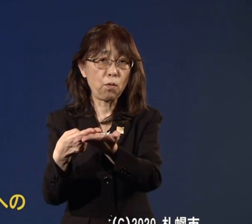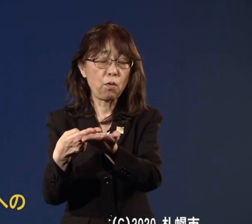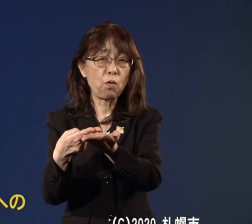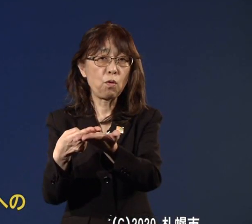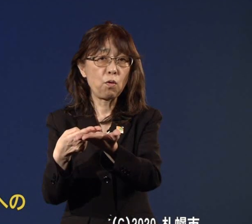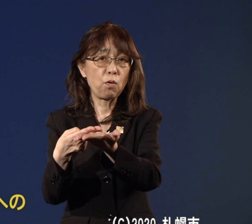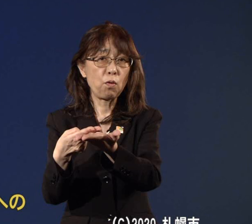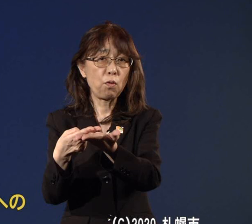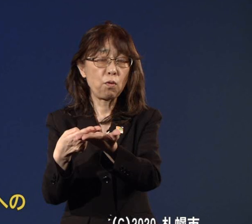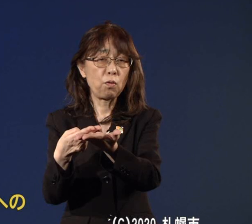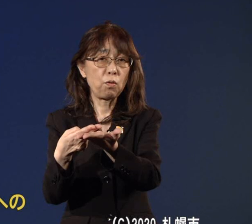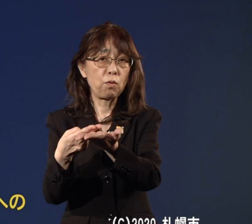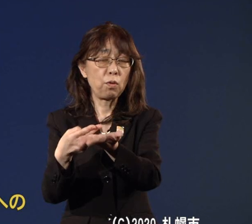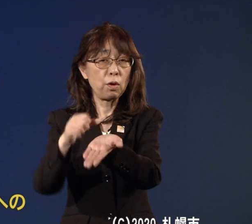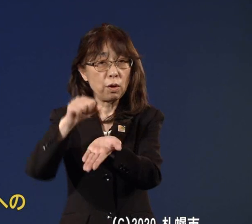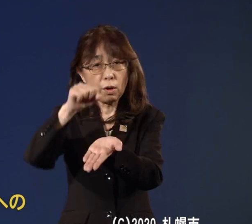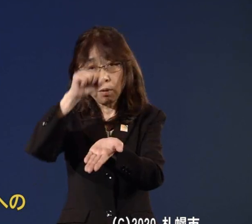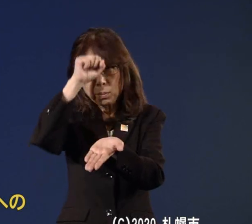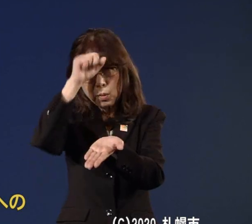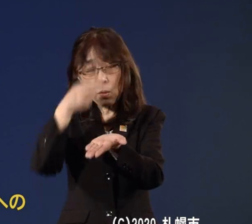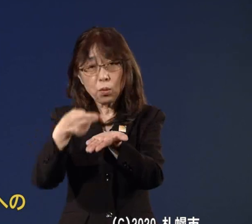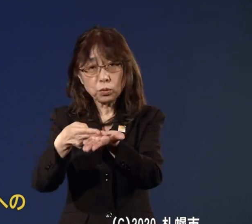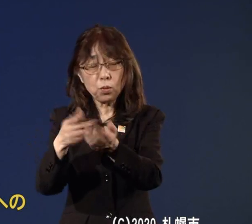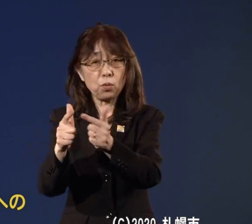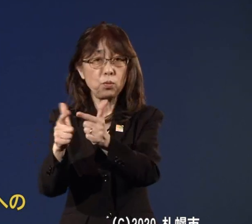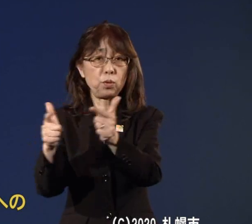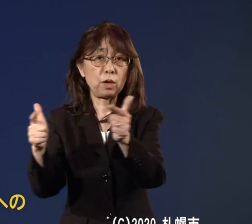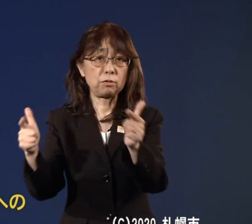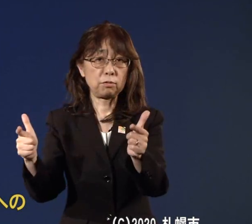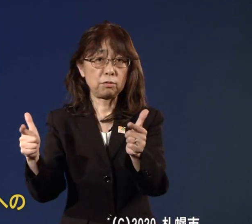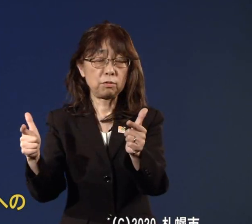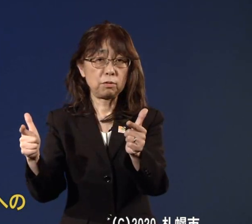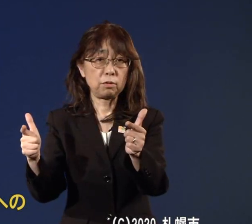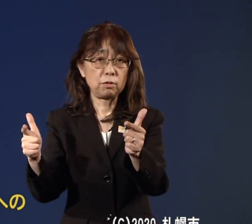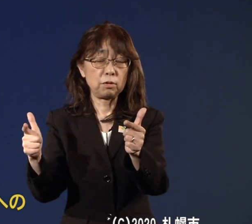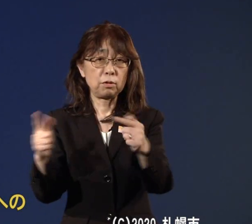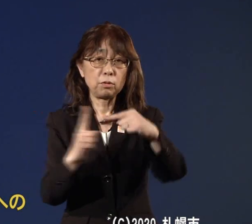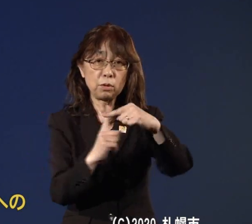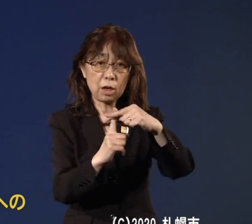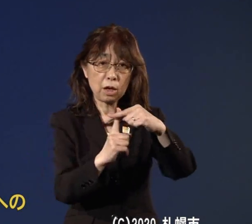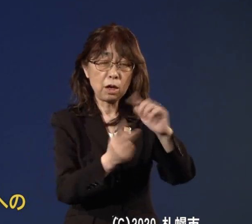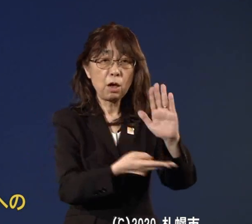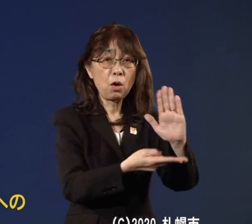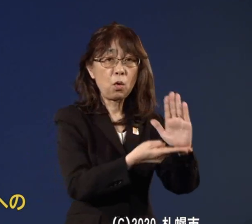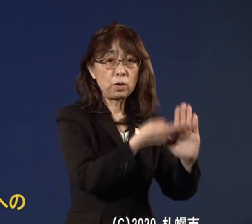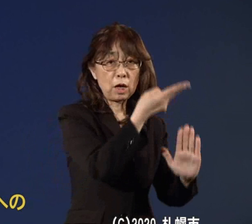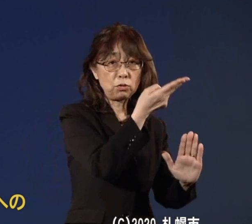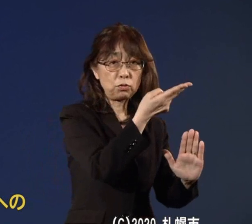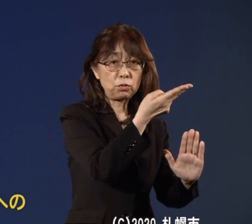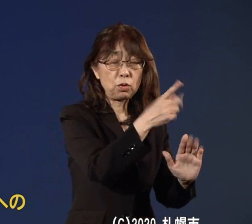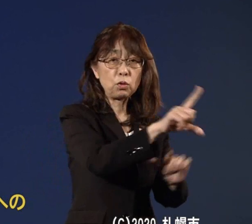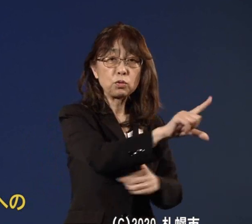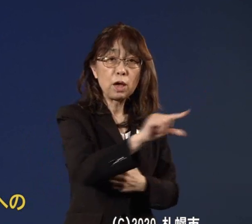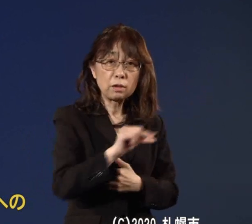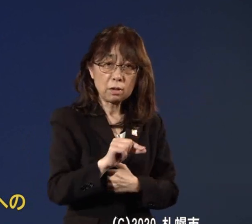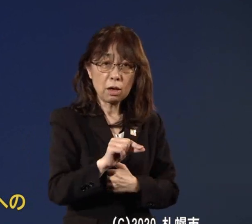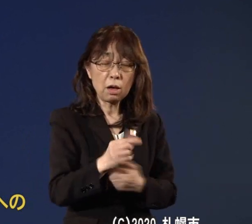病床を増やすことができておりますこれにホテルを使った療養施設合わせまして